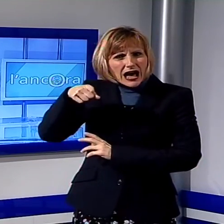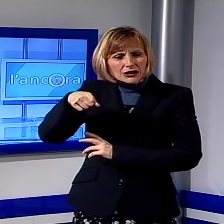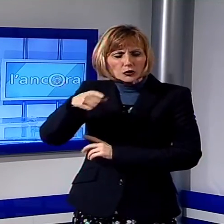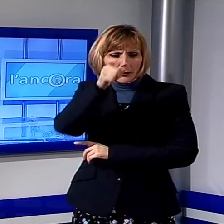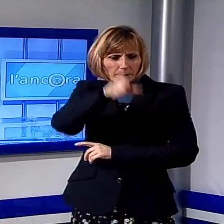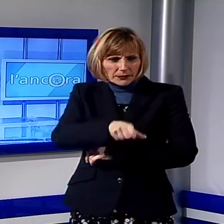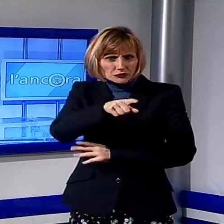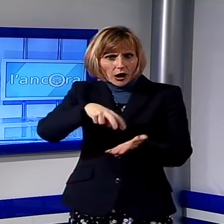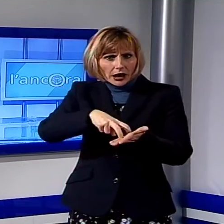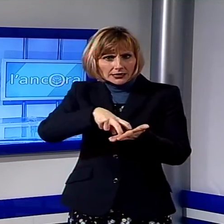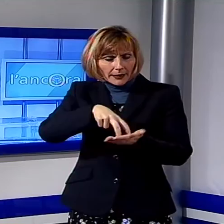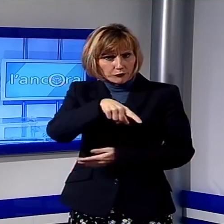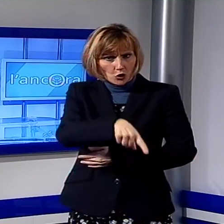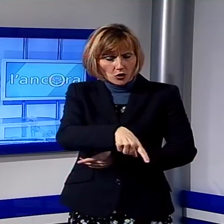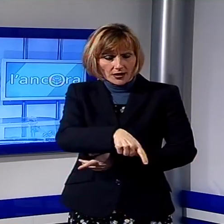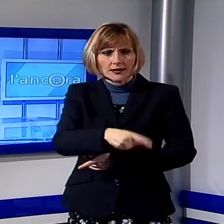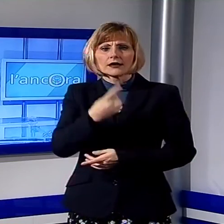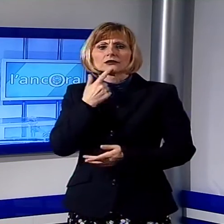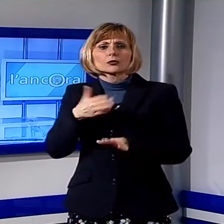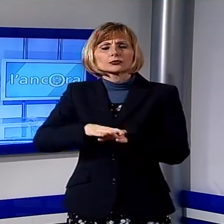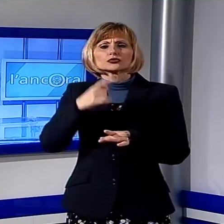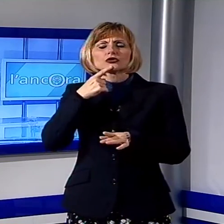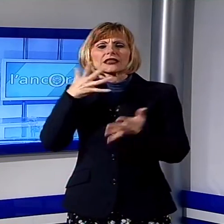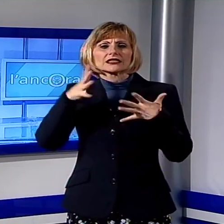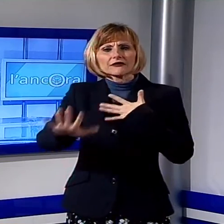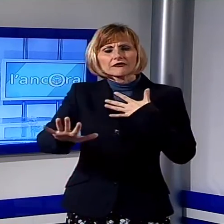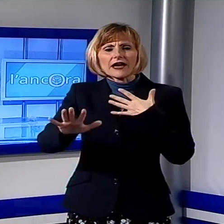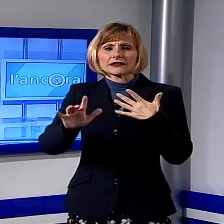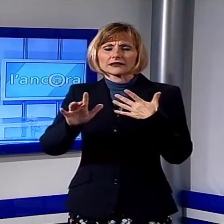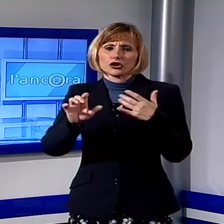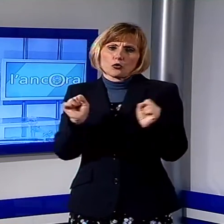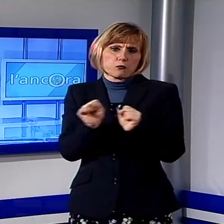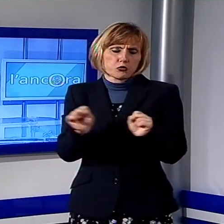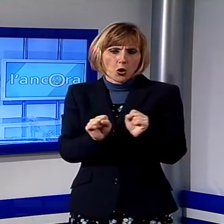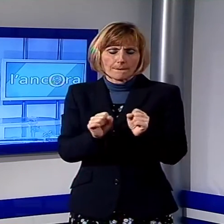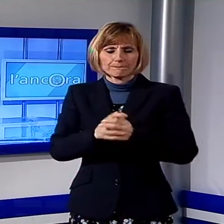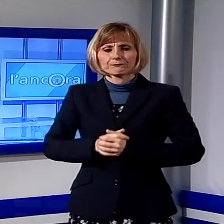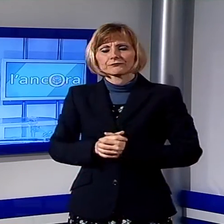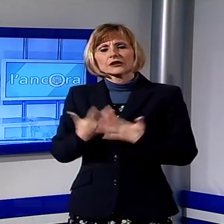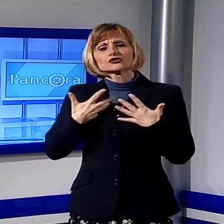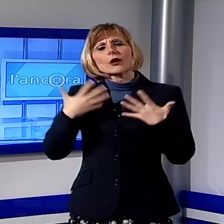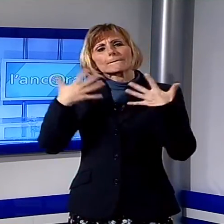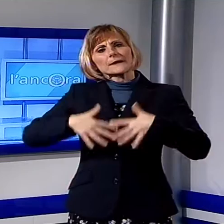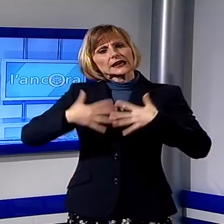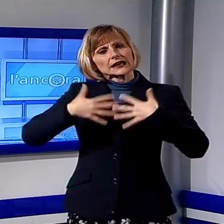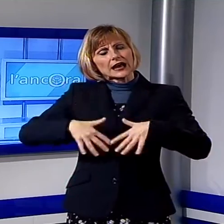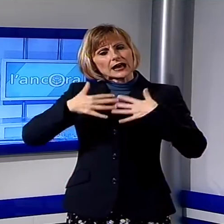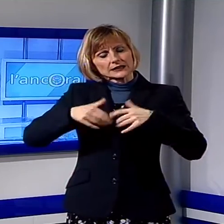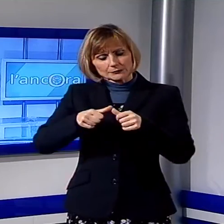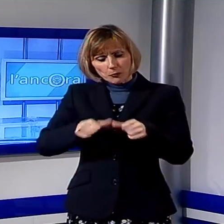debole, cioè quello che non ha mezzi per difendersi. E c'è un particolare meccanismo che sta alla base di questa forza